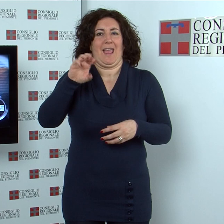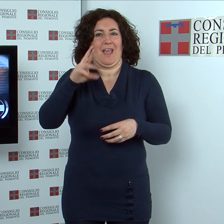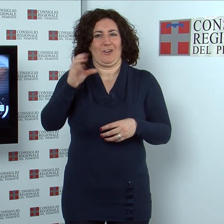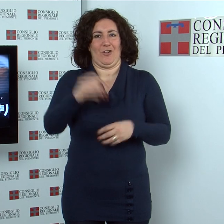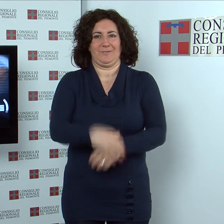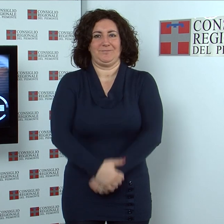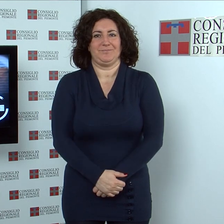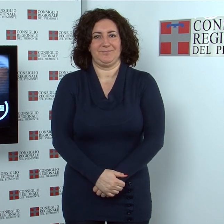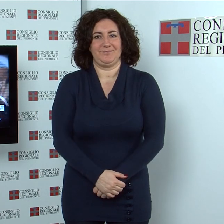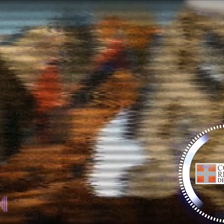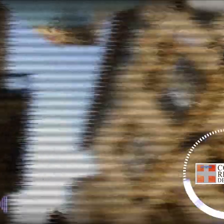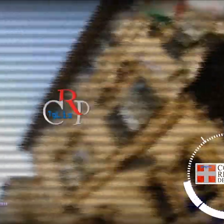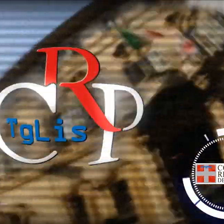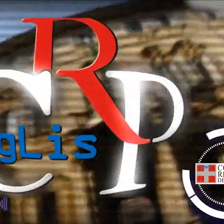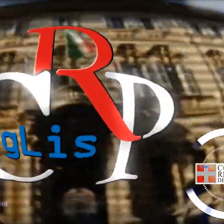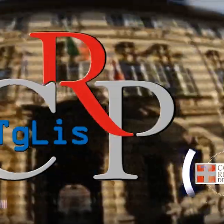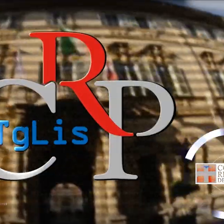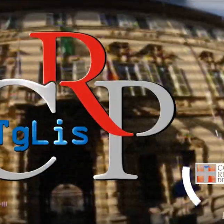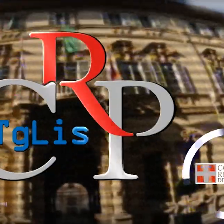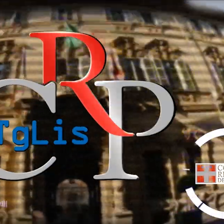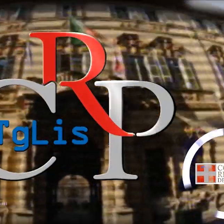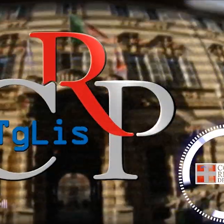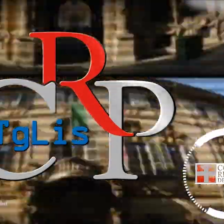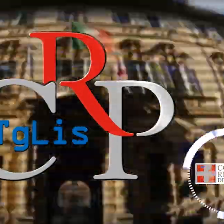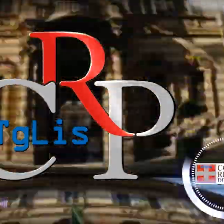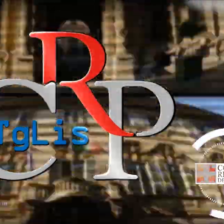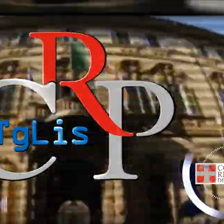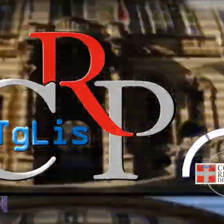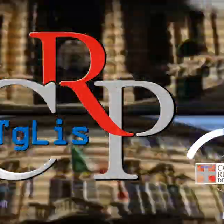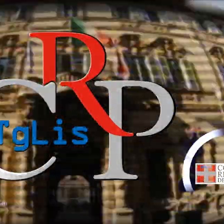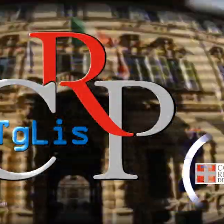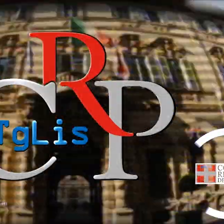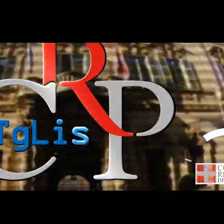Grazie per la visione!